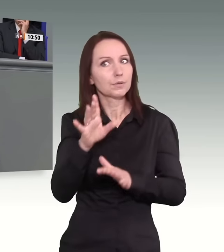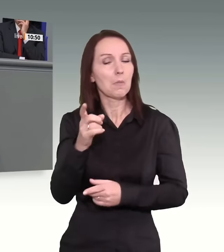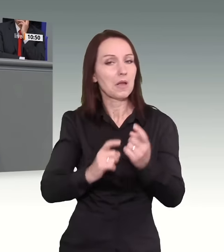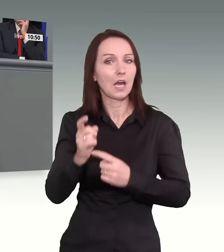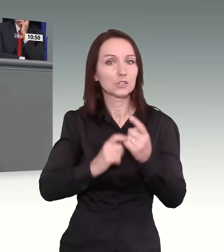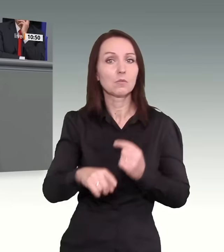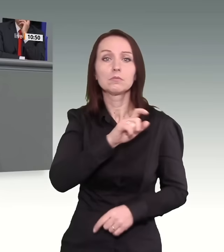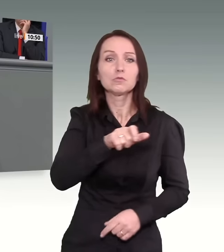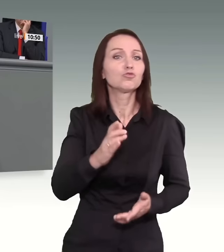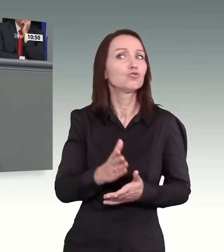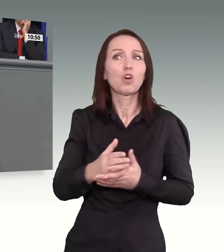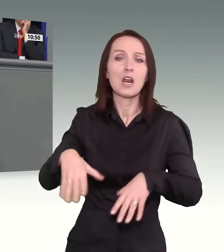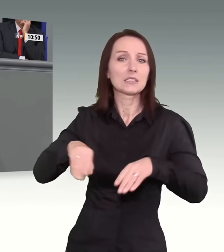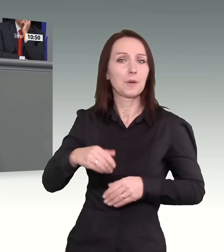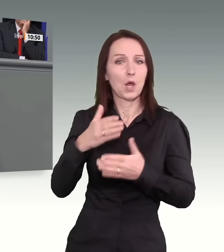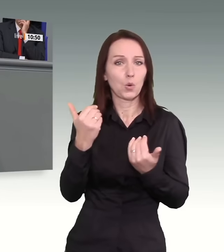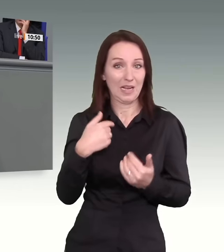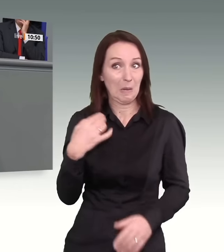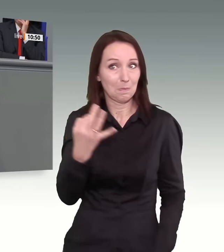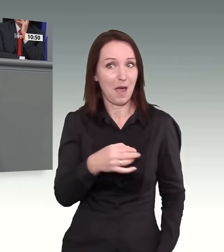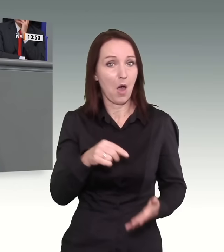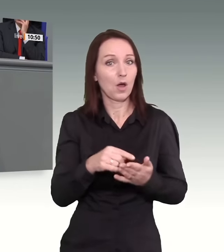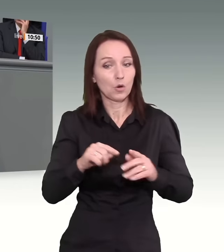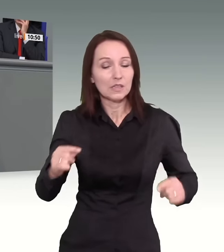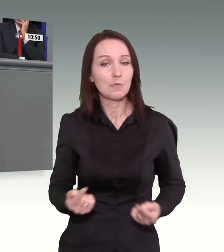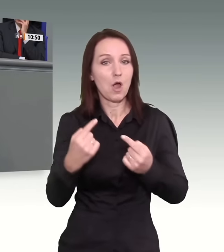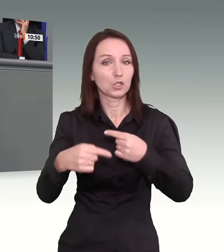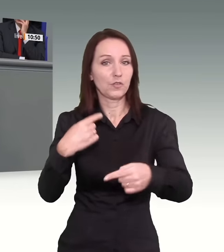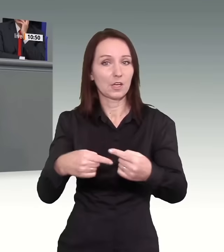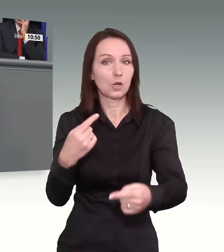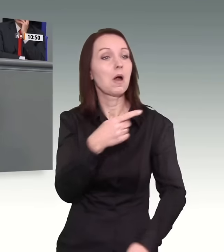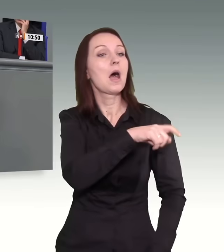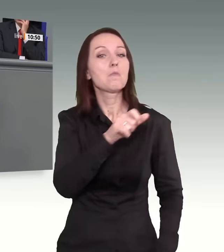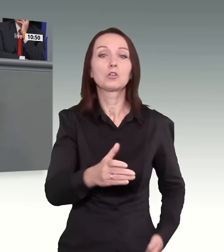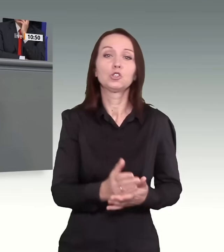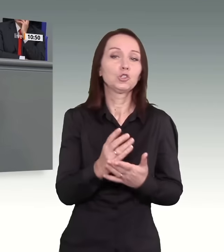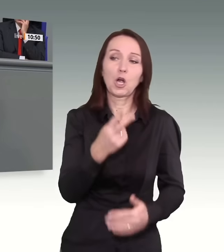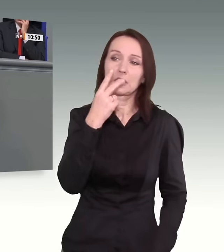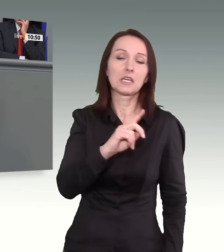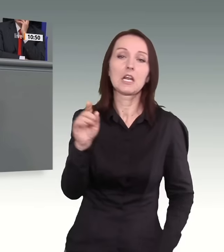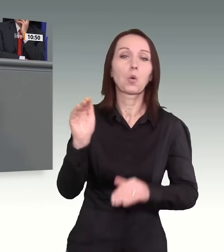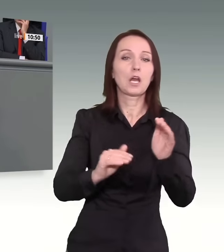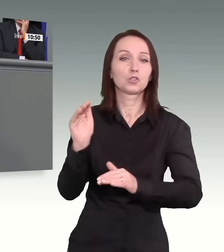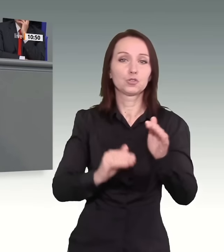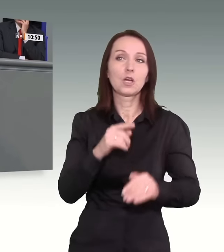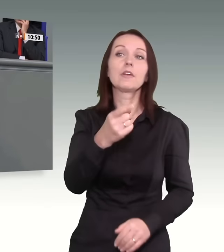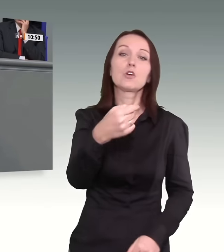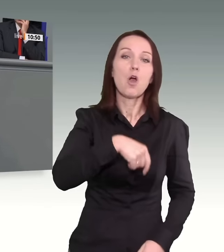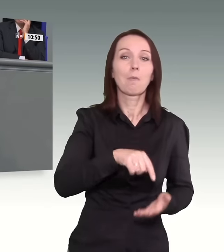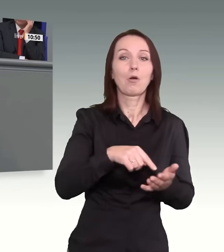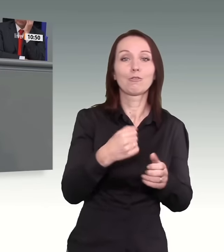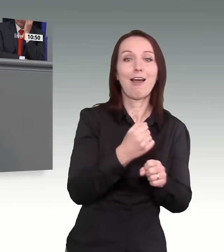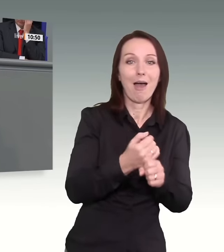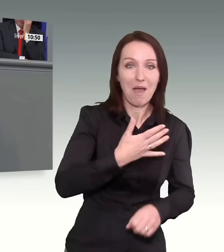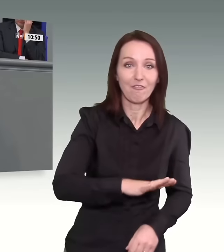Menschen differenzieren ja gar nicht mehr zu Leuten, die hier als Arbeitskraft kommen wollen. Diejenigen, die wirklich schutzbedürftig sind, die aus dem Krieg zum Beispiel